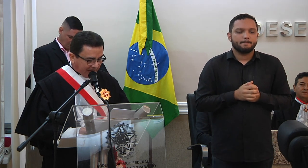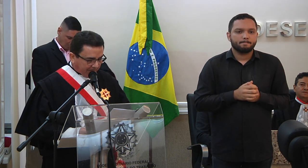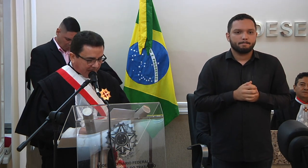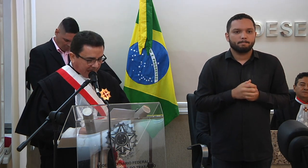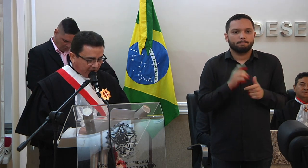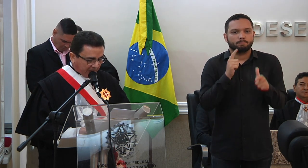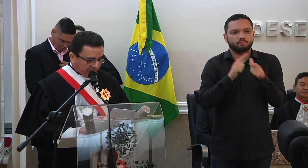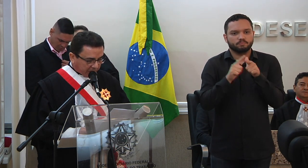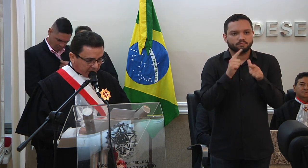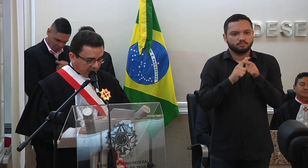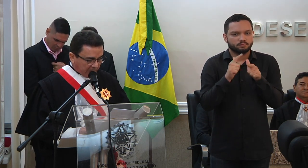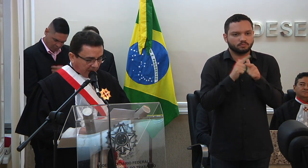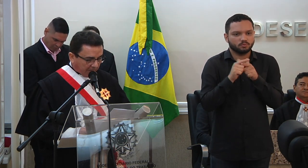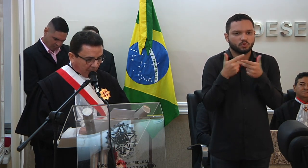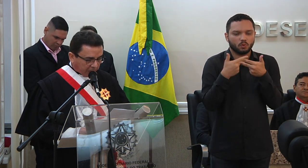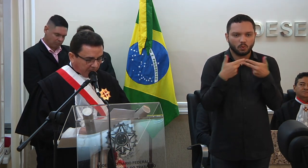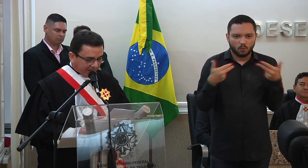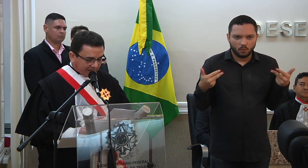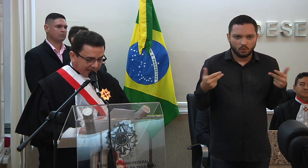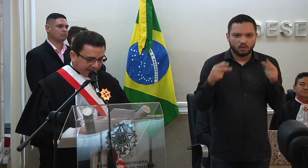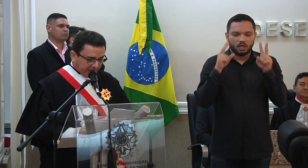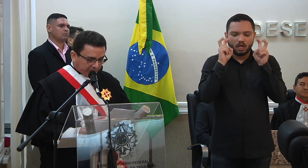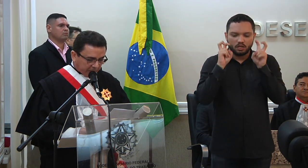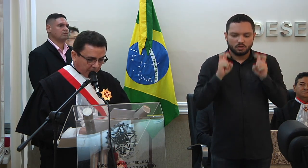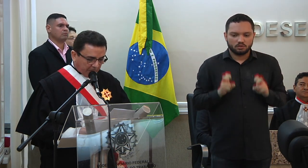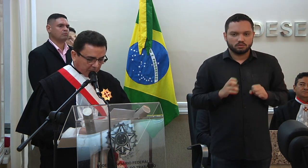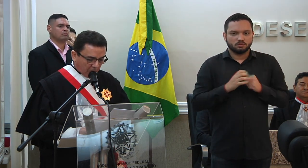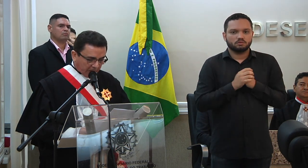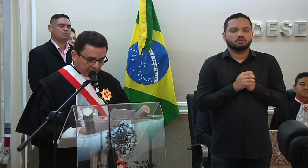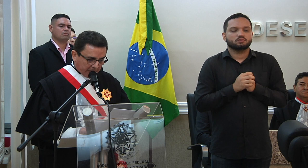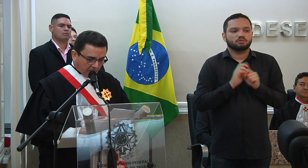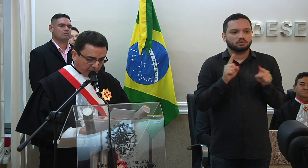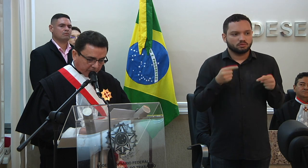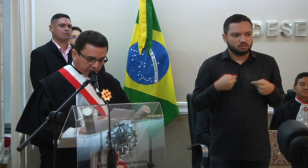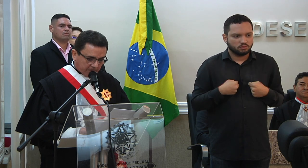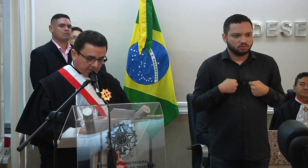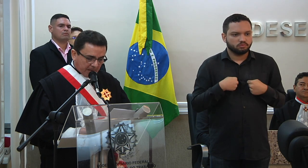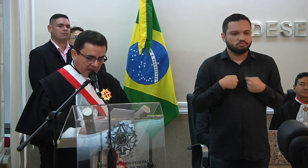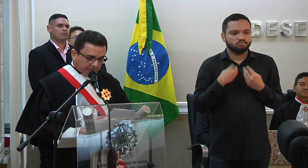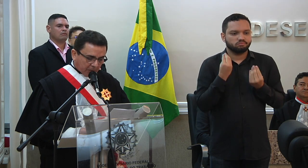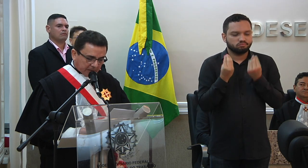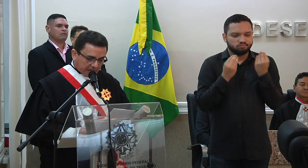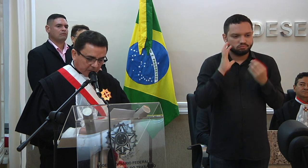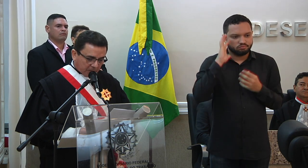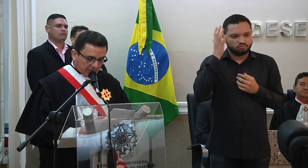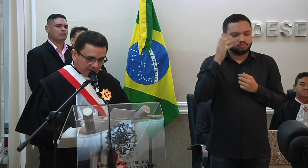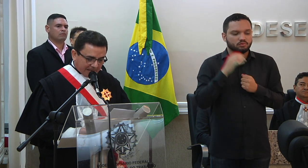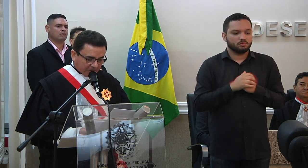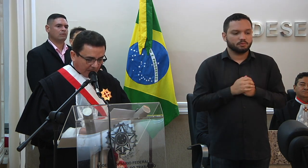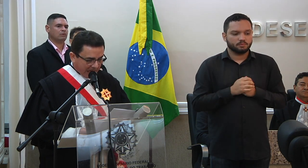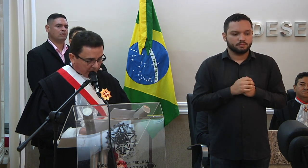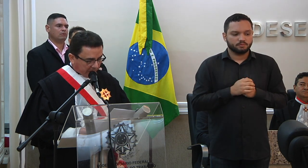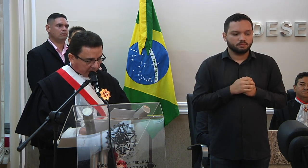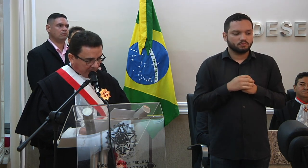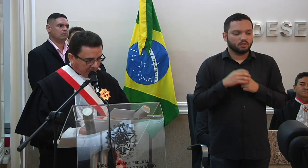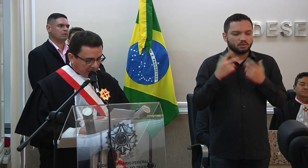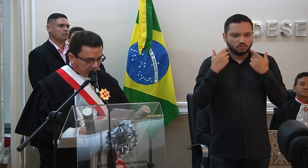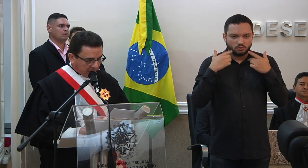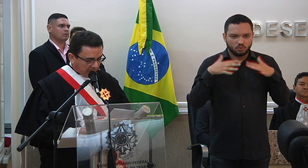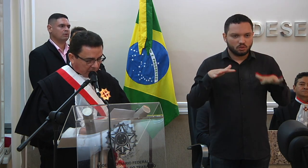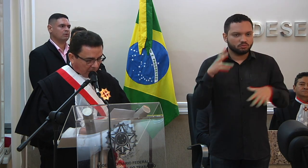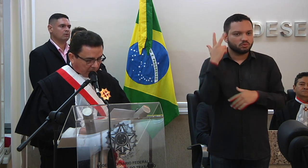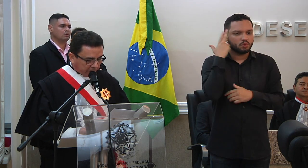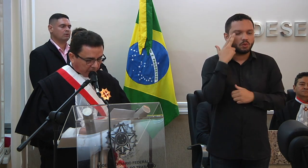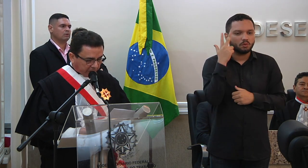Problematizar paradigmas e prospectar crises e rupturas em curso é, portanto, natural nesse